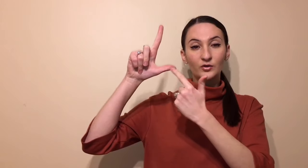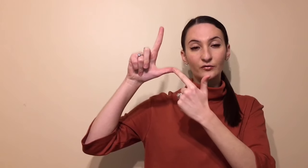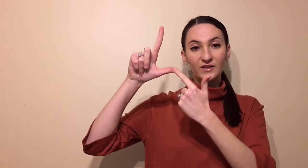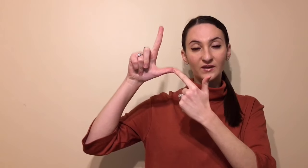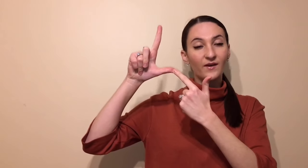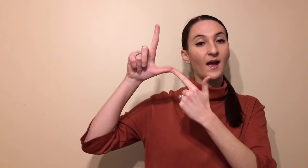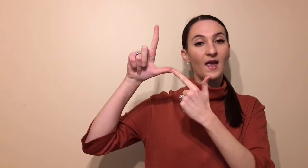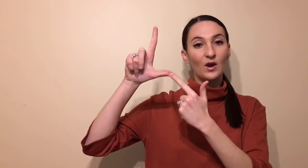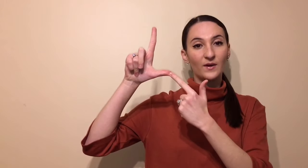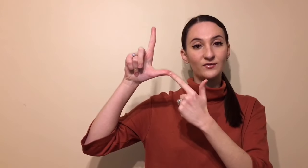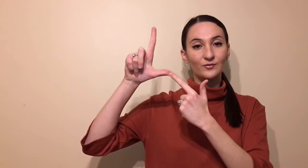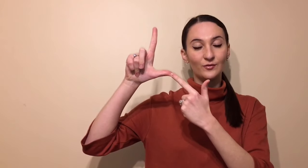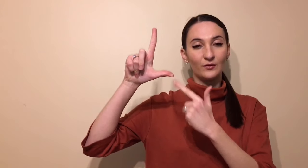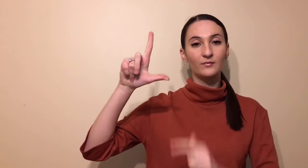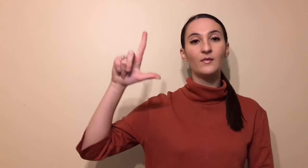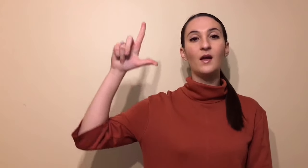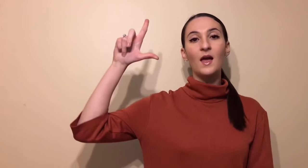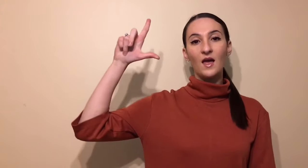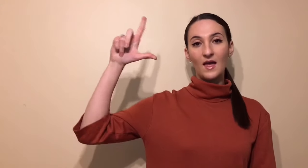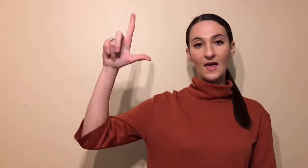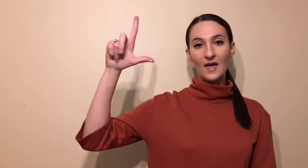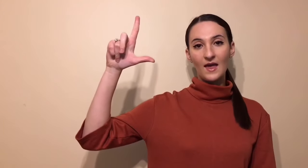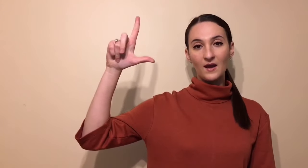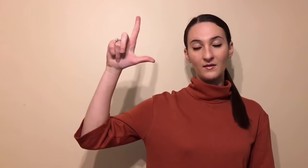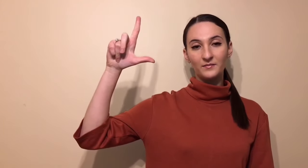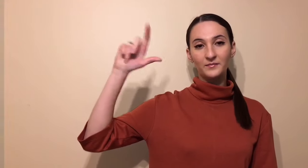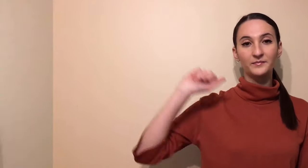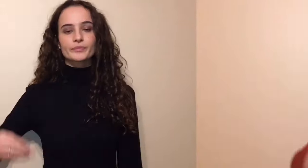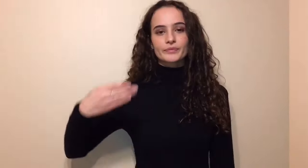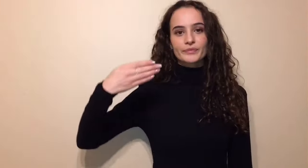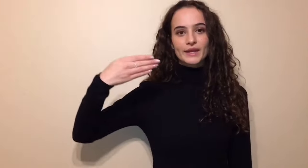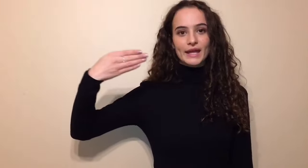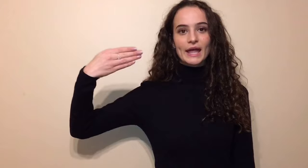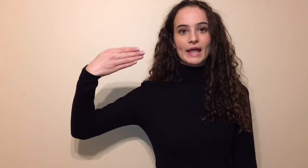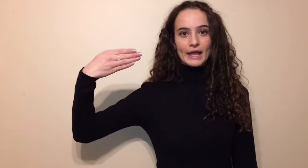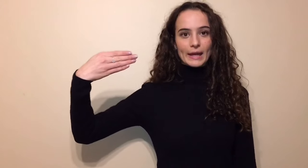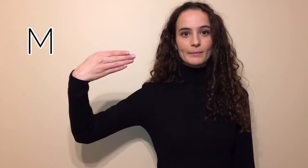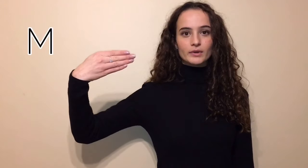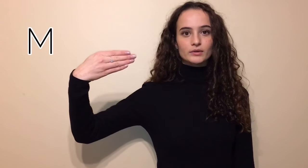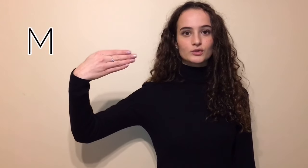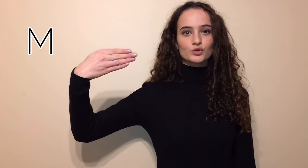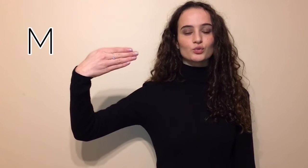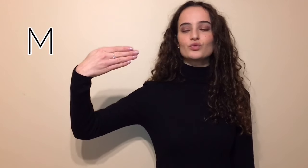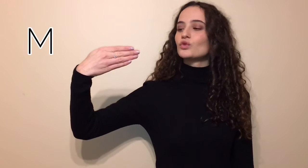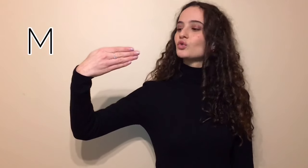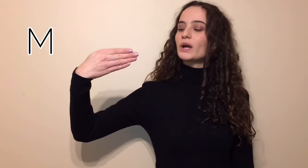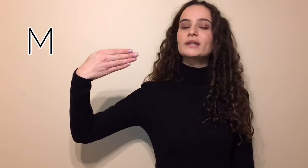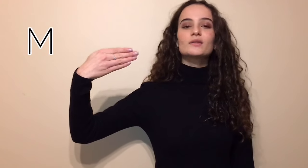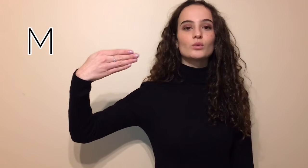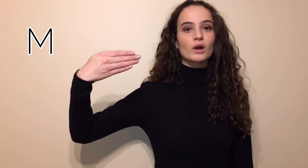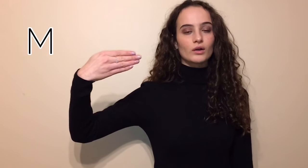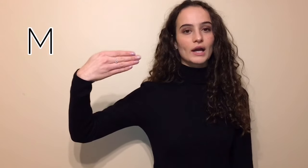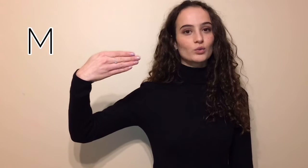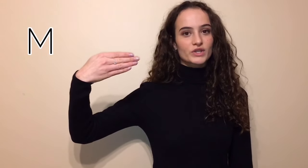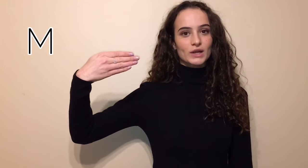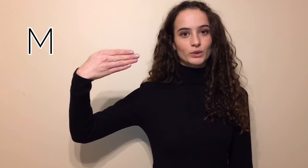lorsque vous écrivez un L en majuscule. L. M. Ce sont tous vos doigts qui sont allongés à l